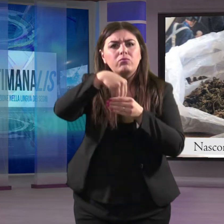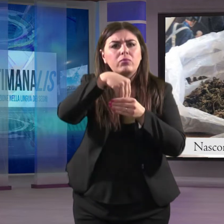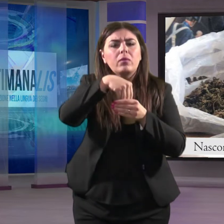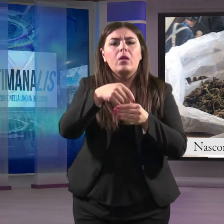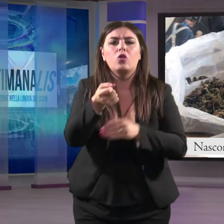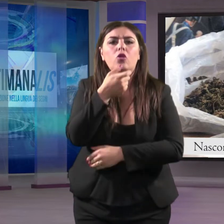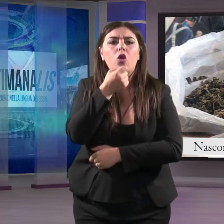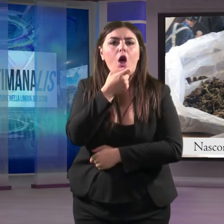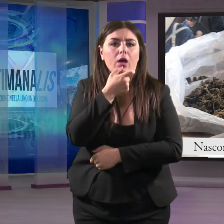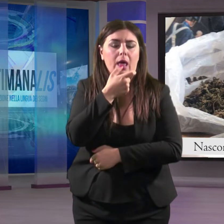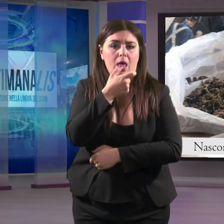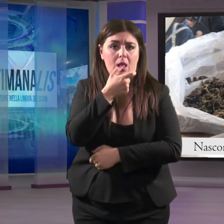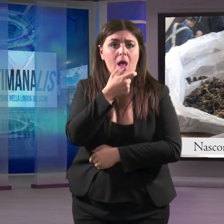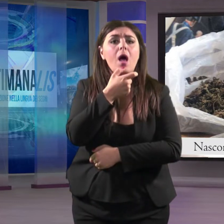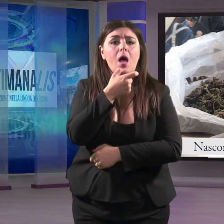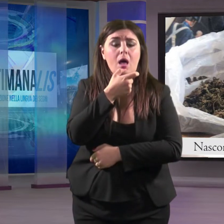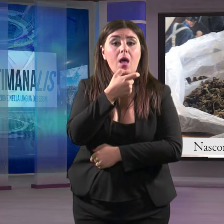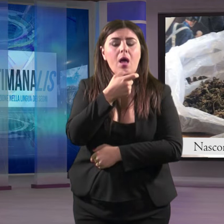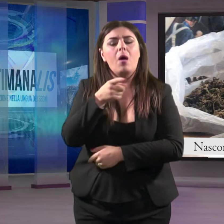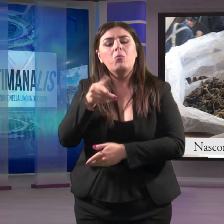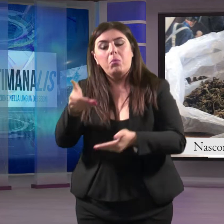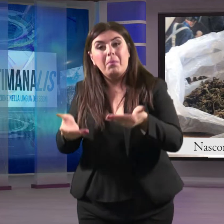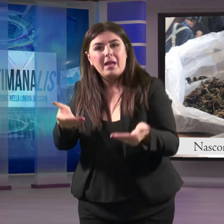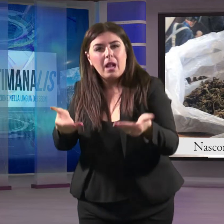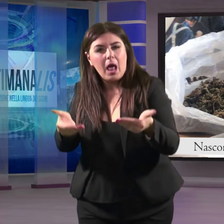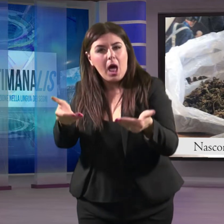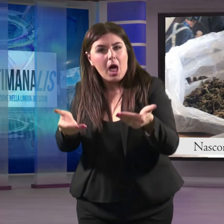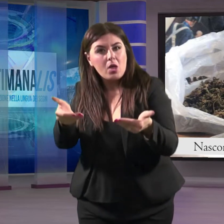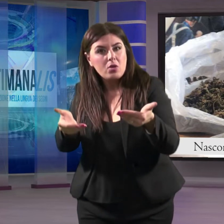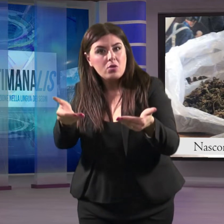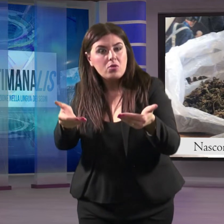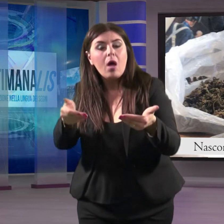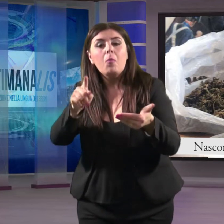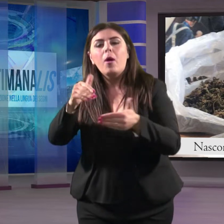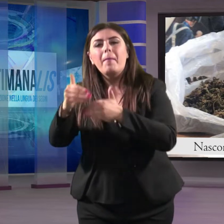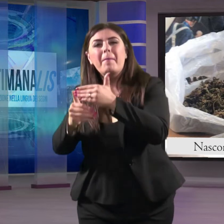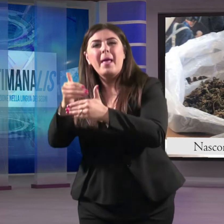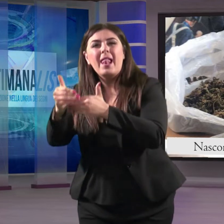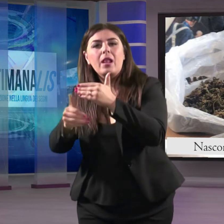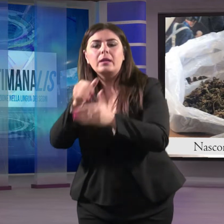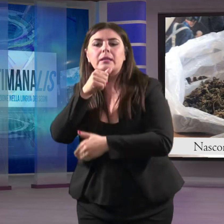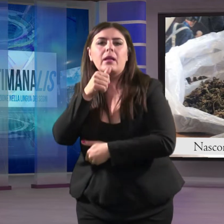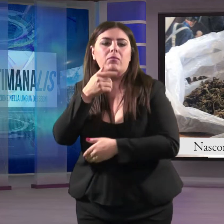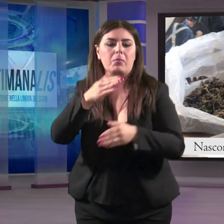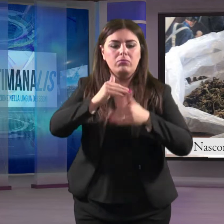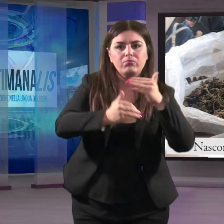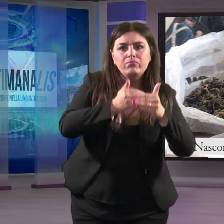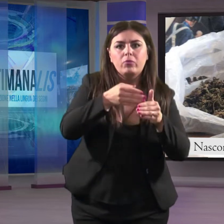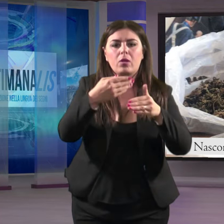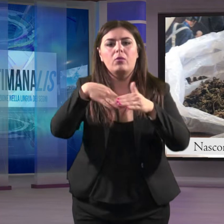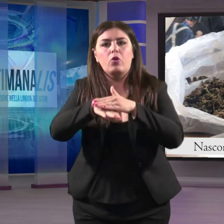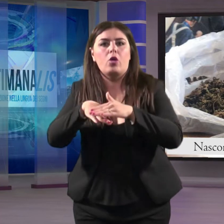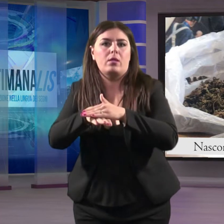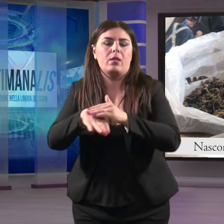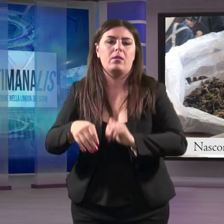e hashish. Un bilancino digitale di precisione e la pellicola usata per il confezionamento delle dosi.